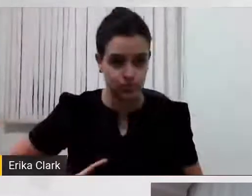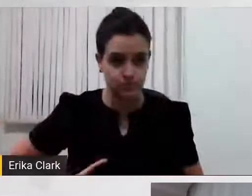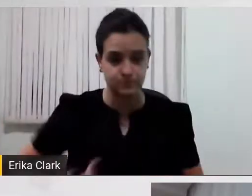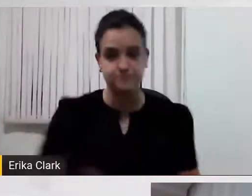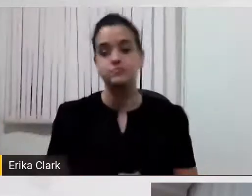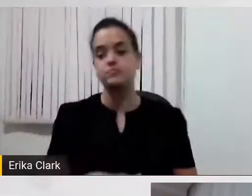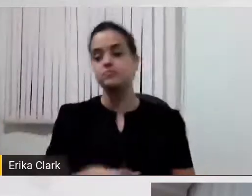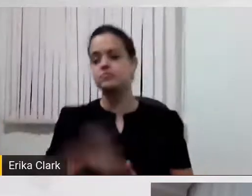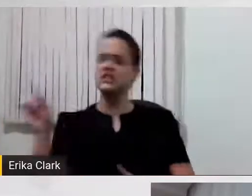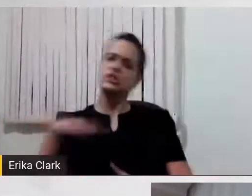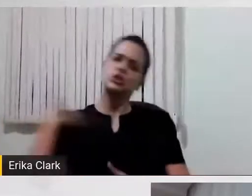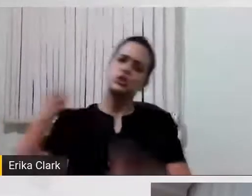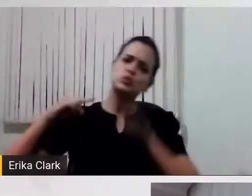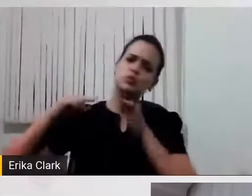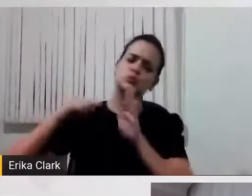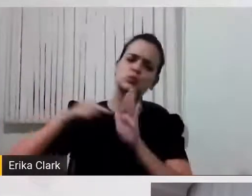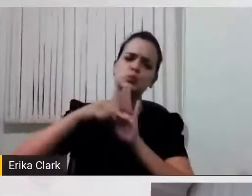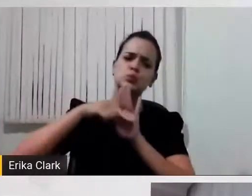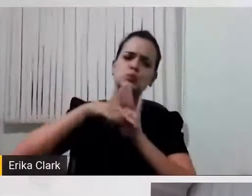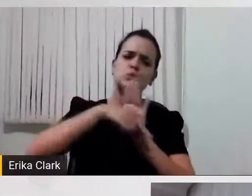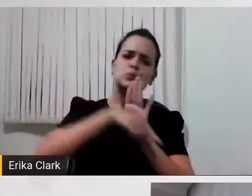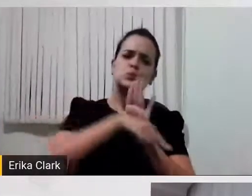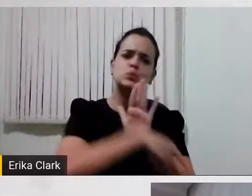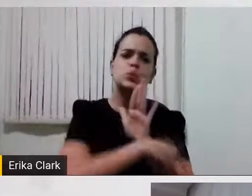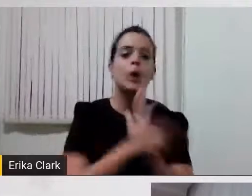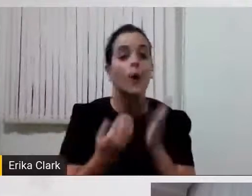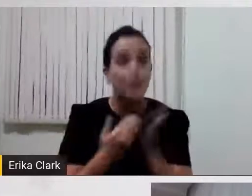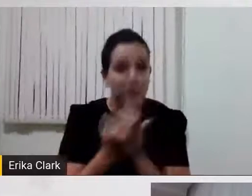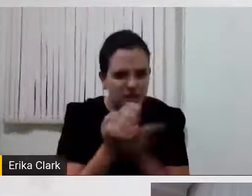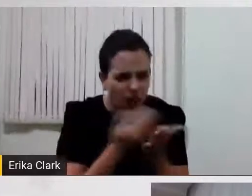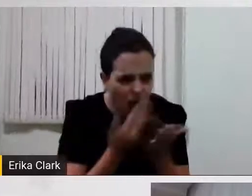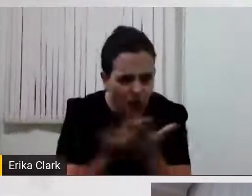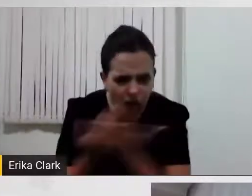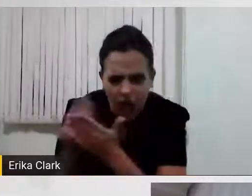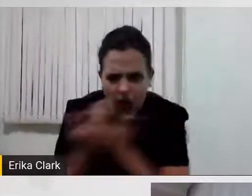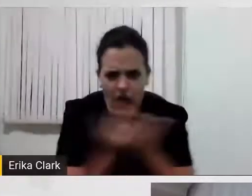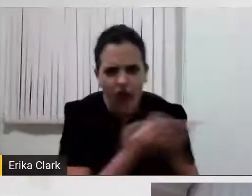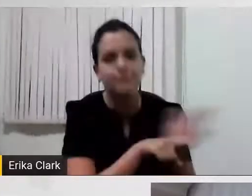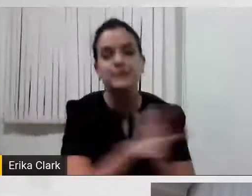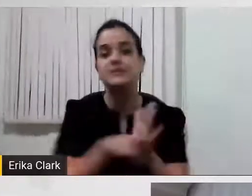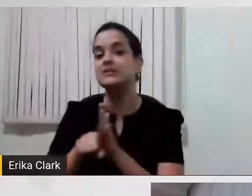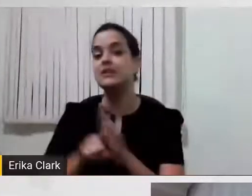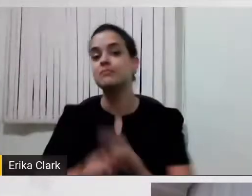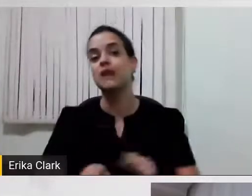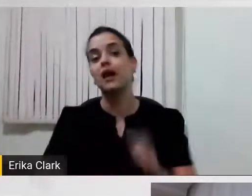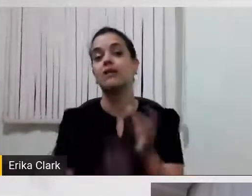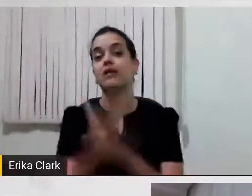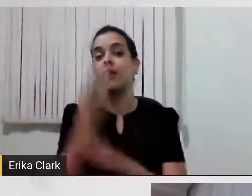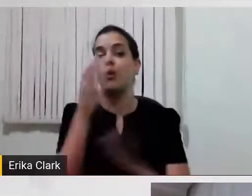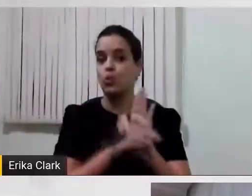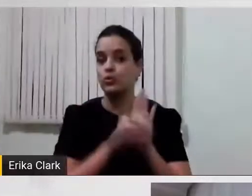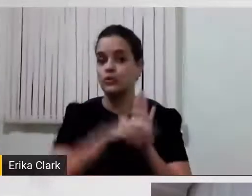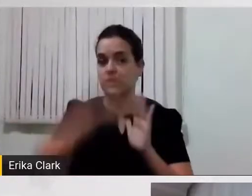aprofundando o conceito e ampliando o conceito brasileiro, gente viu também que tecnologia assistiva é jeito de fazer.